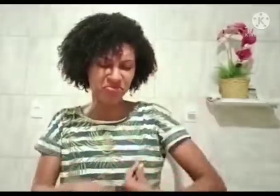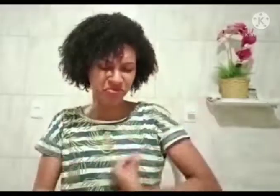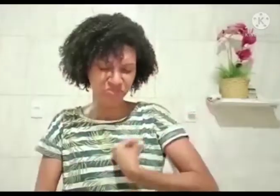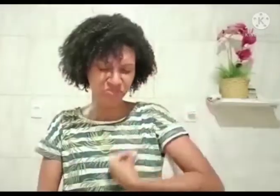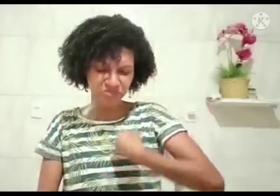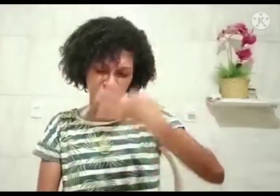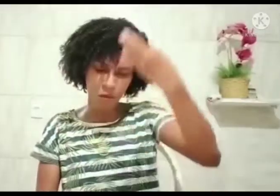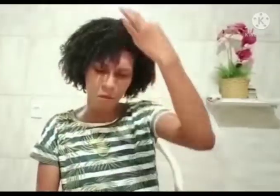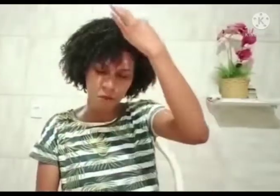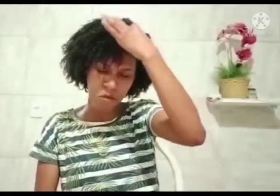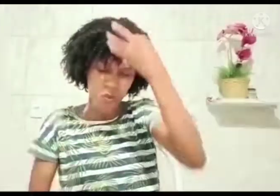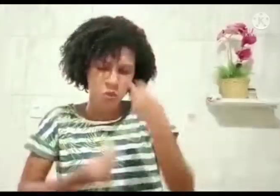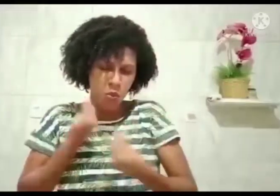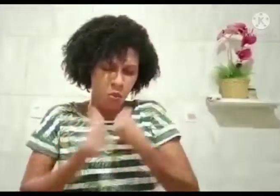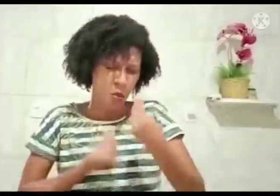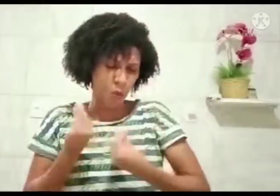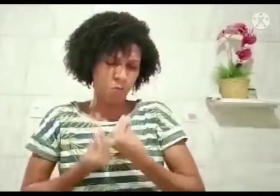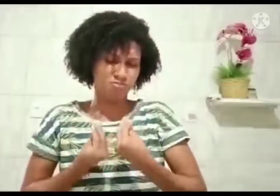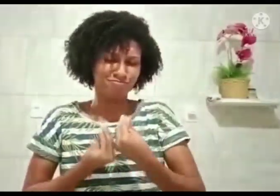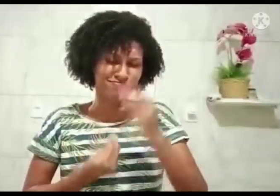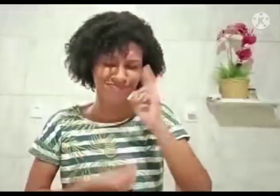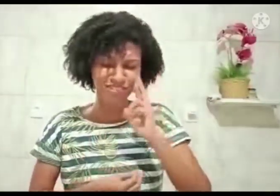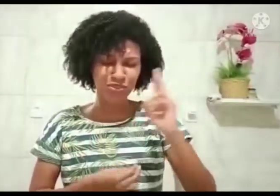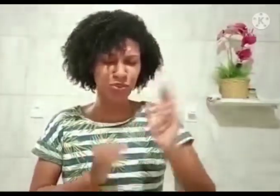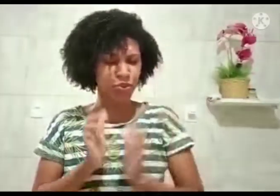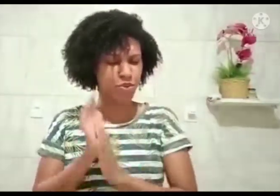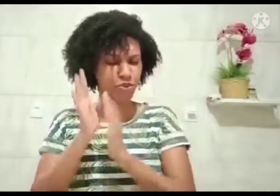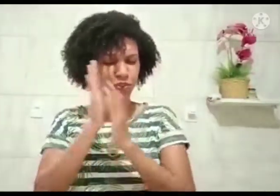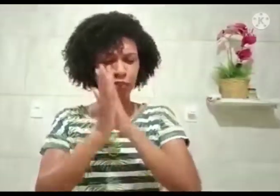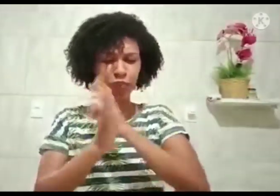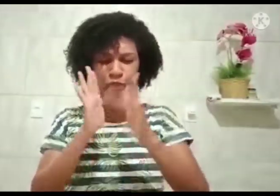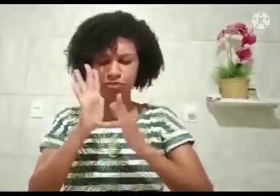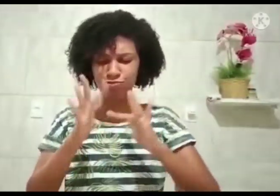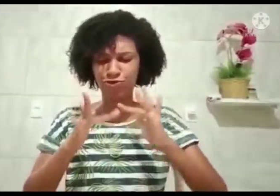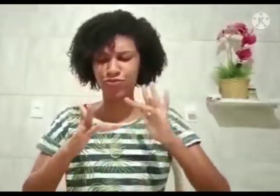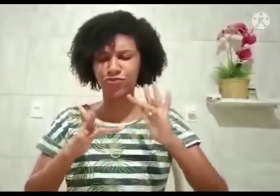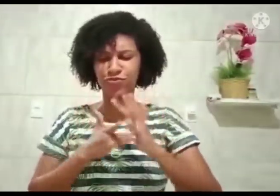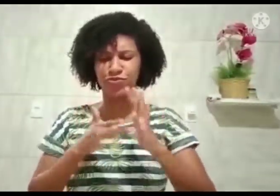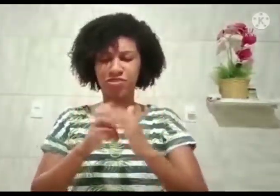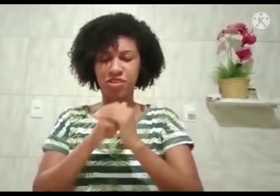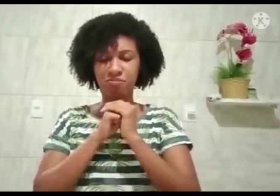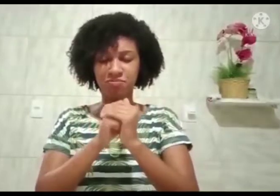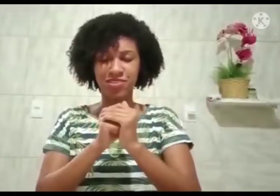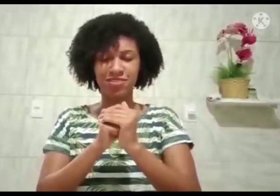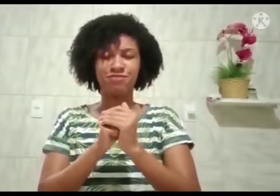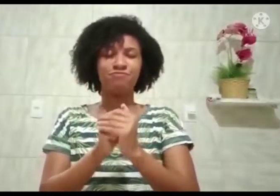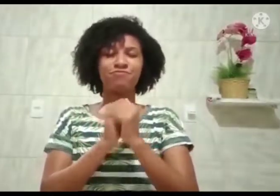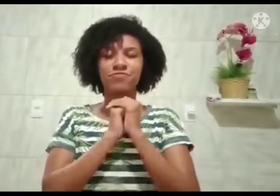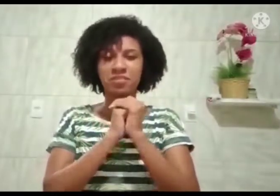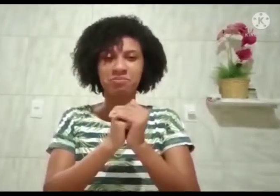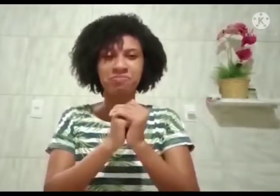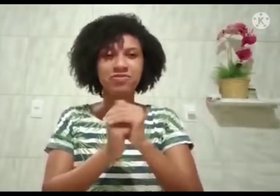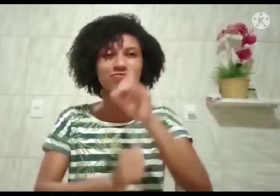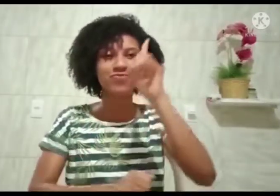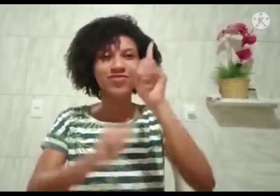de reflexão, de vida, Pai, que o Teu Espírito nos mostre como, Pai. Nós te louvamos e te agradecemos em nome de Jesus.